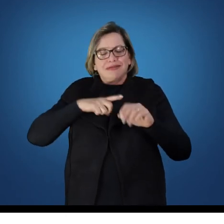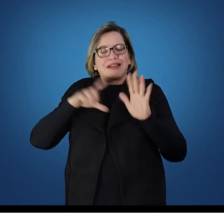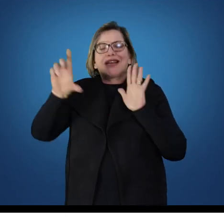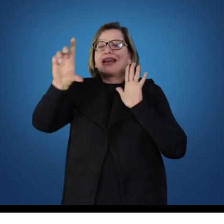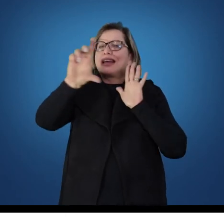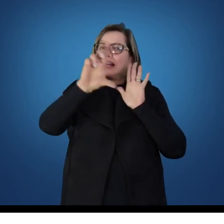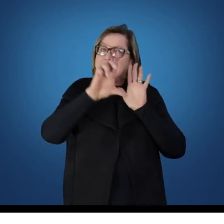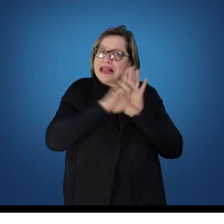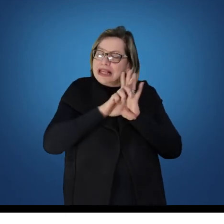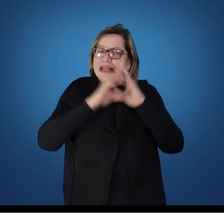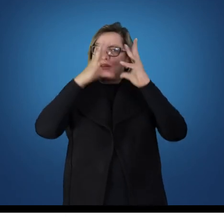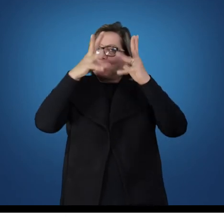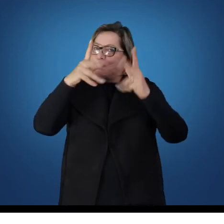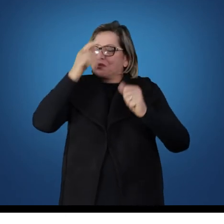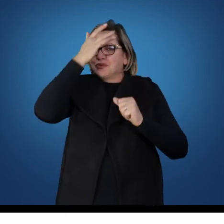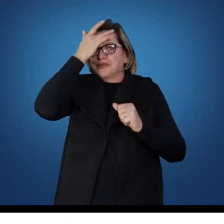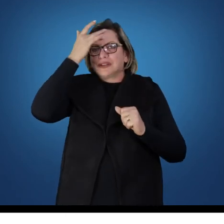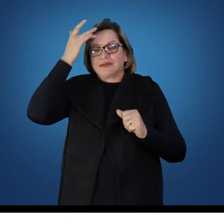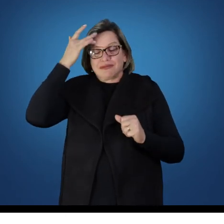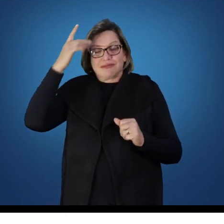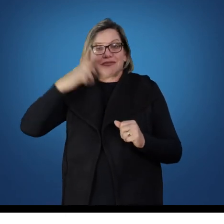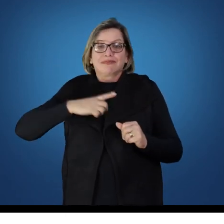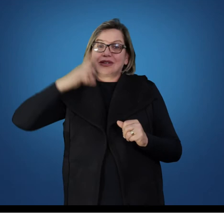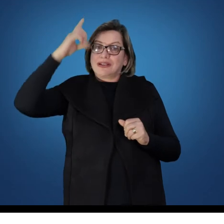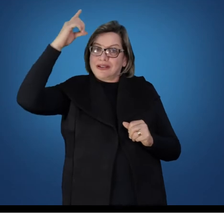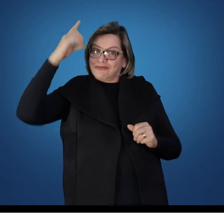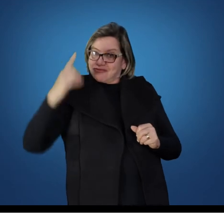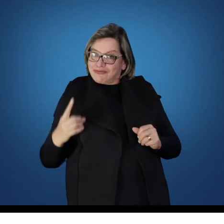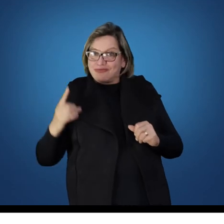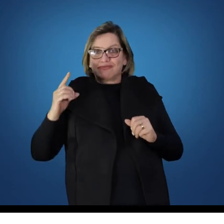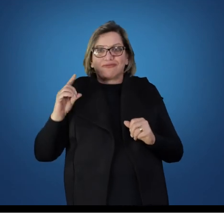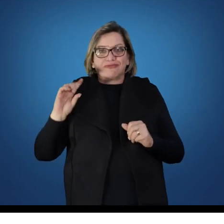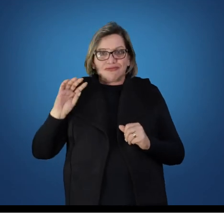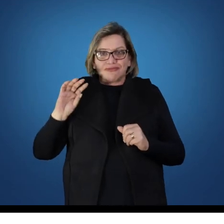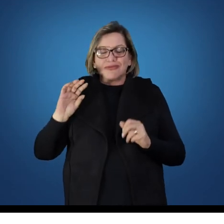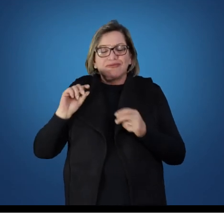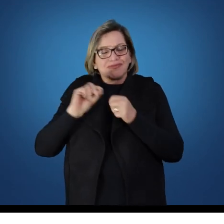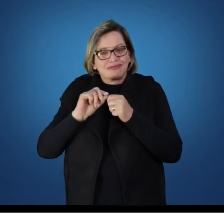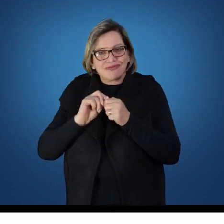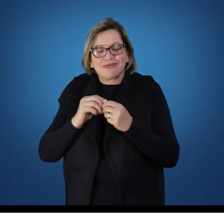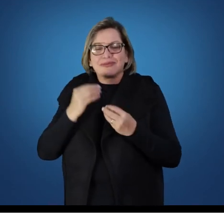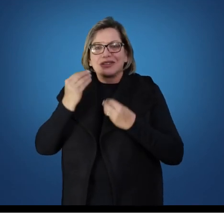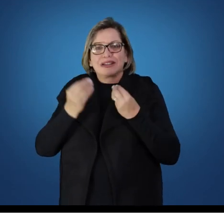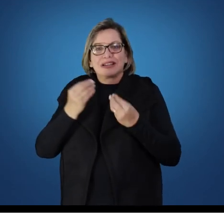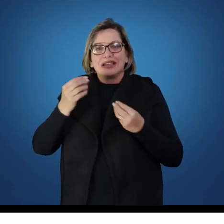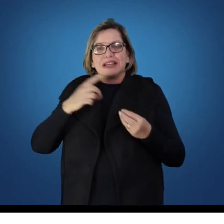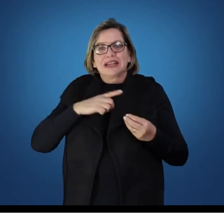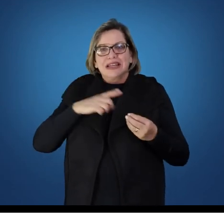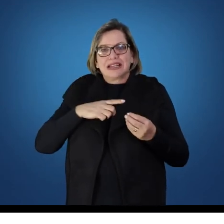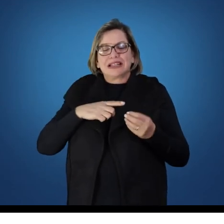as pessoas tenham o direito ao acesso a ela e que tem os aparatos legais ainda